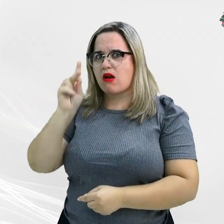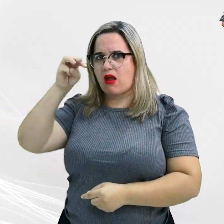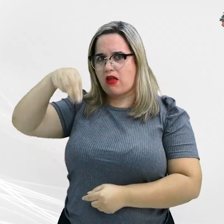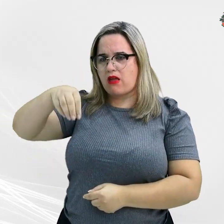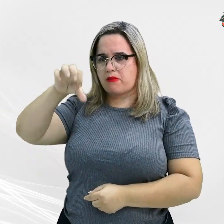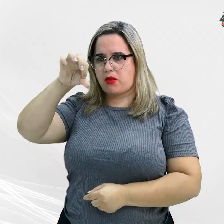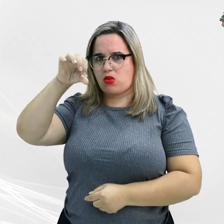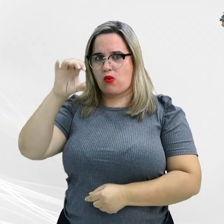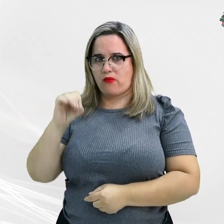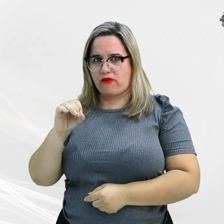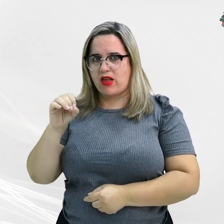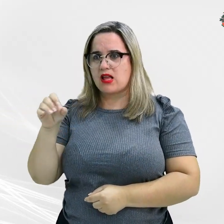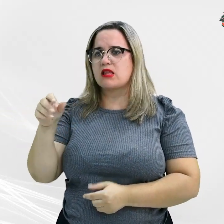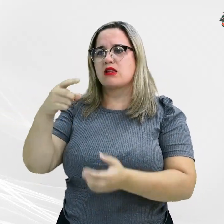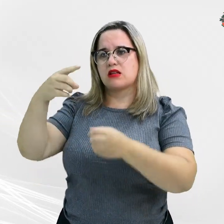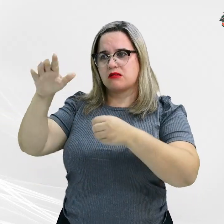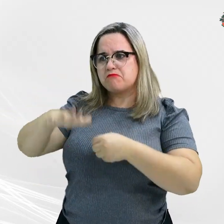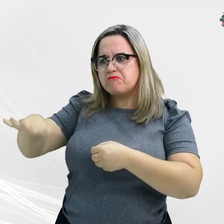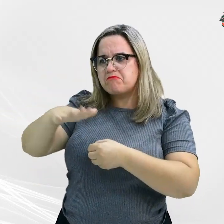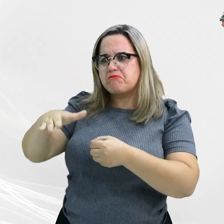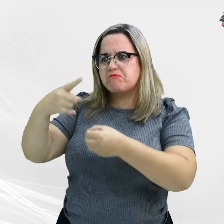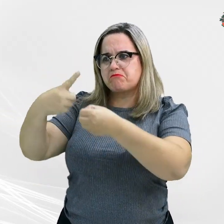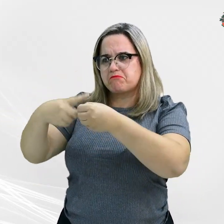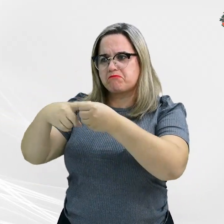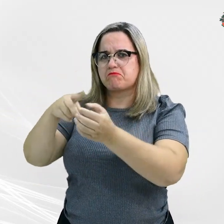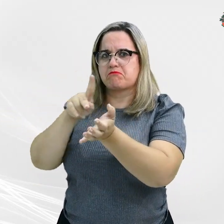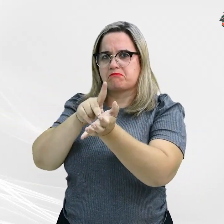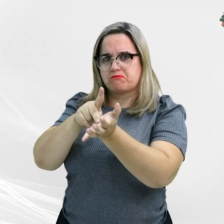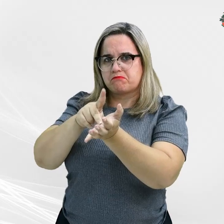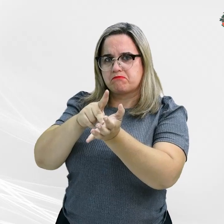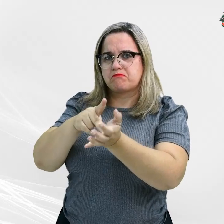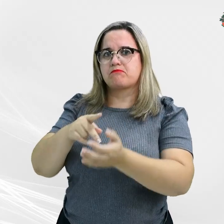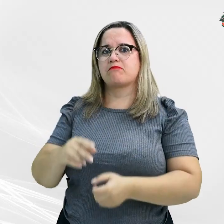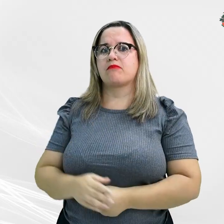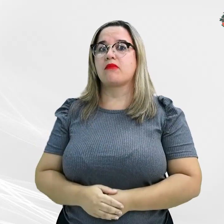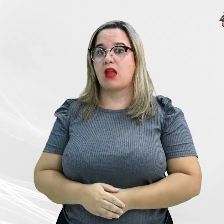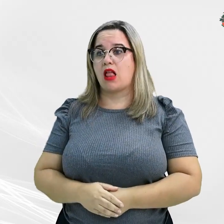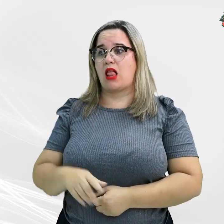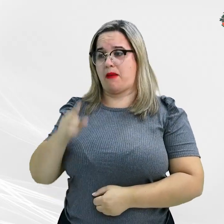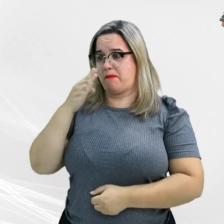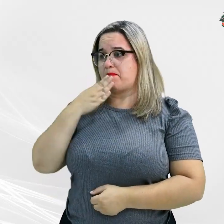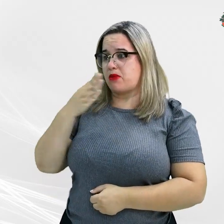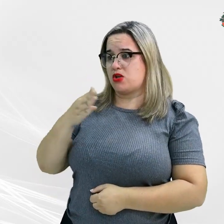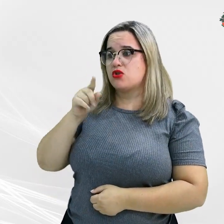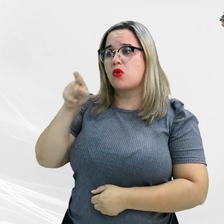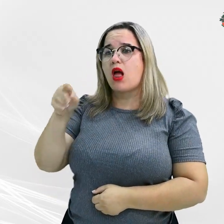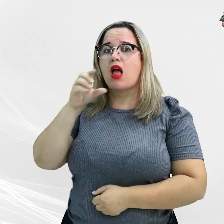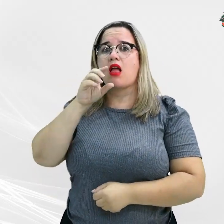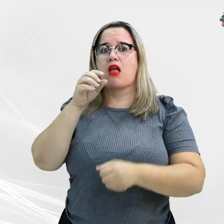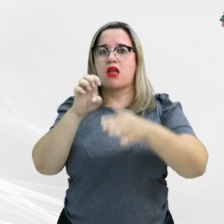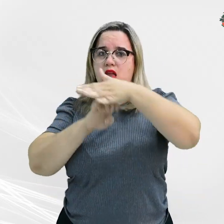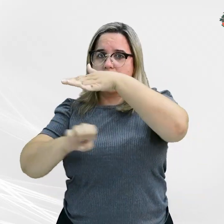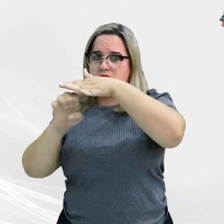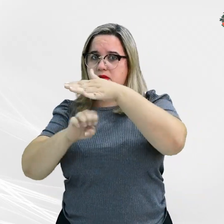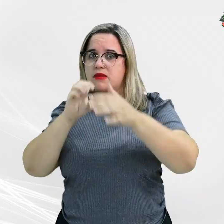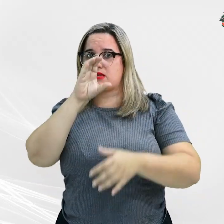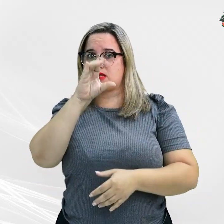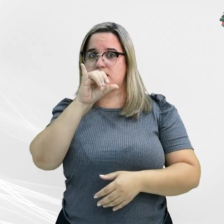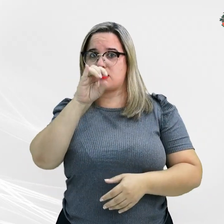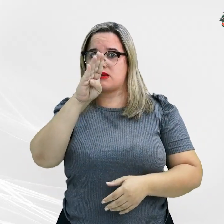Pochorel. No início das investigações, foi oficiado à empresa CIB e à concessionária administradora da rodovia Morro da